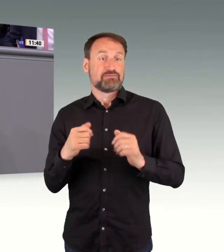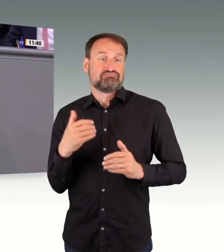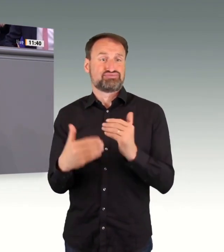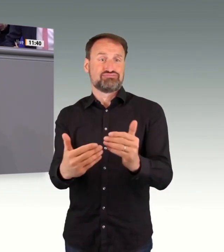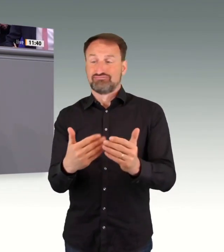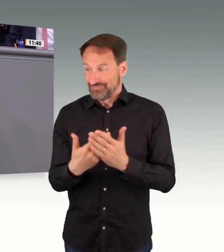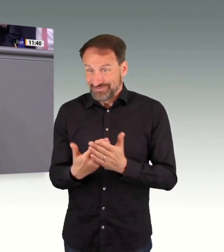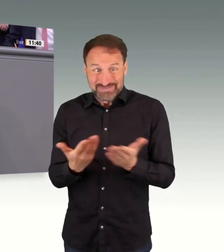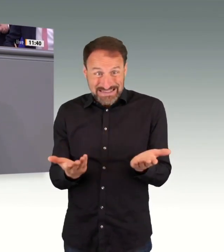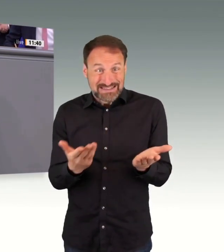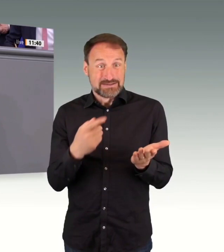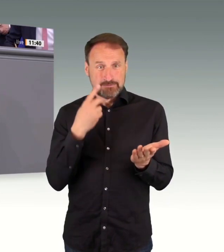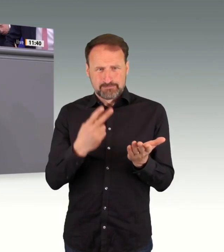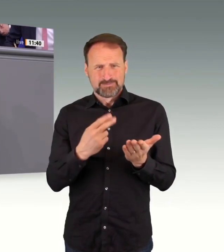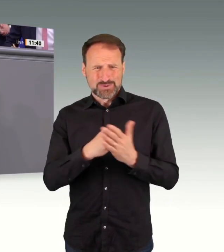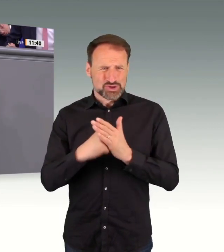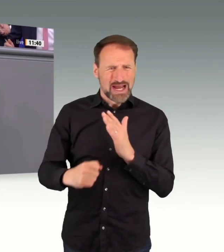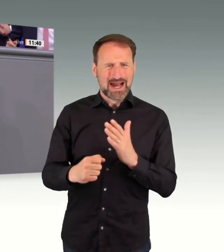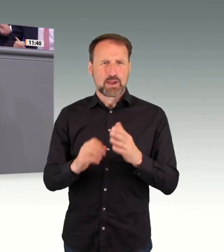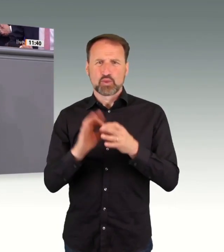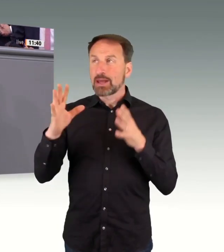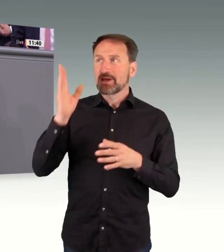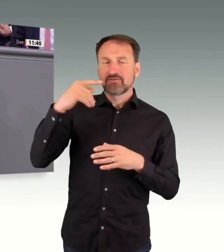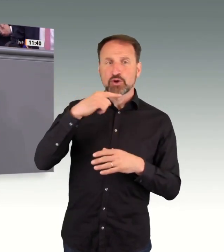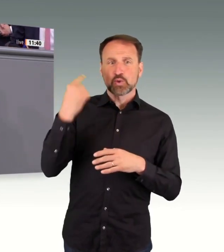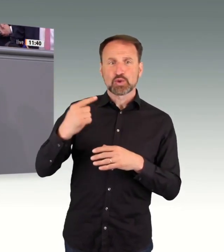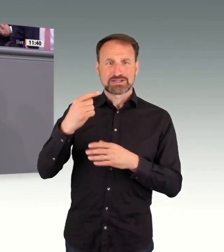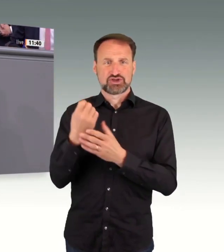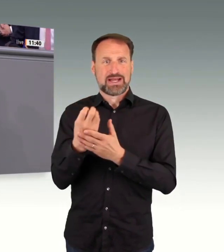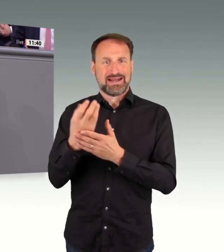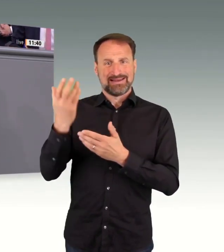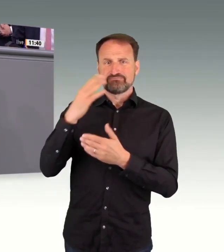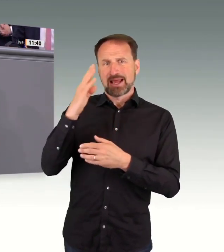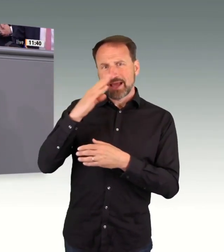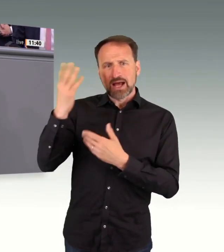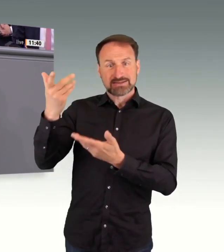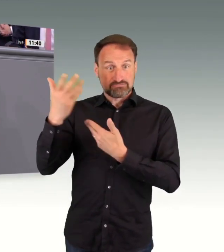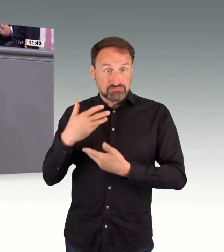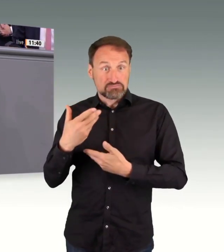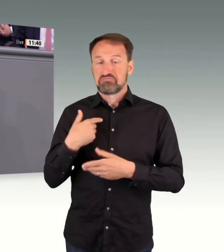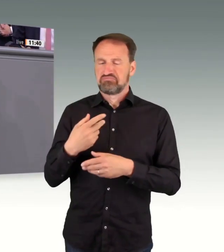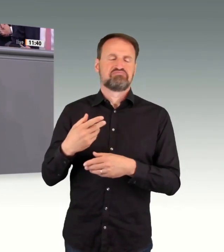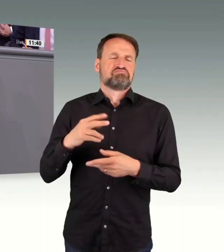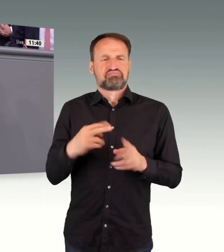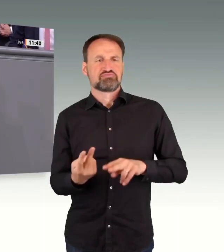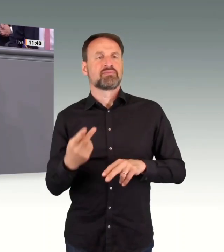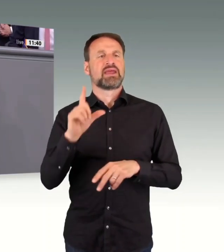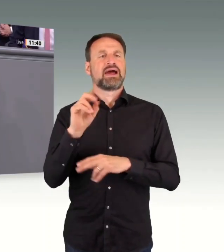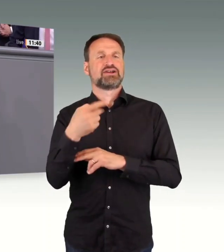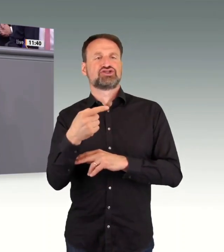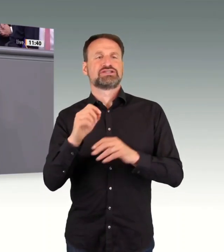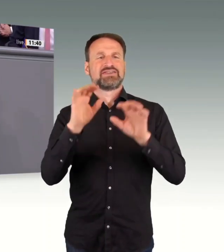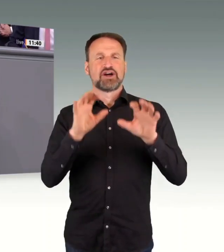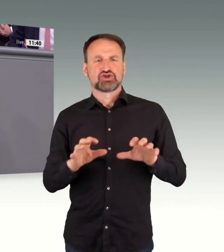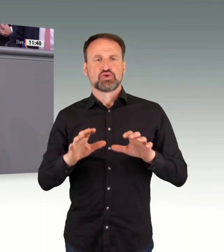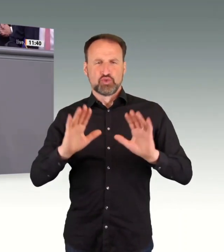Und plötzlich ist es möglich, in Krisenzeiten geht es dann, dass man auf die Umweltverträglichkeitsprüfung in bestimmten Bereichen verzichtet, sie nachholt